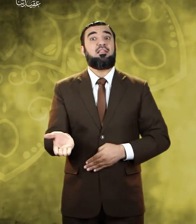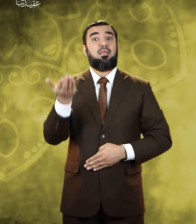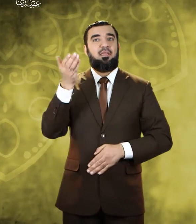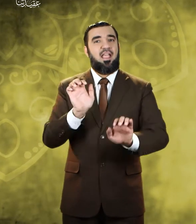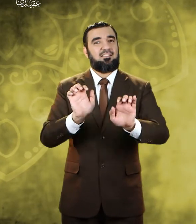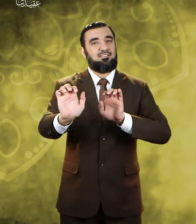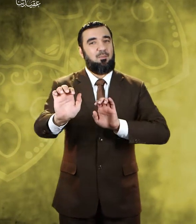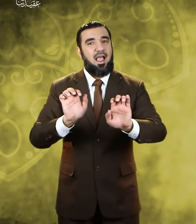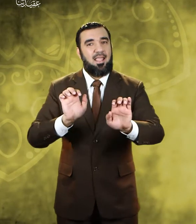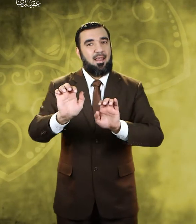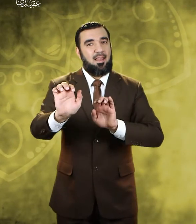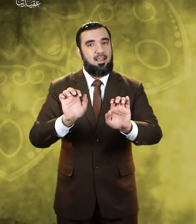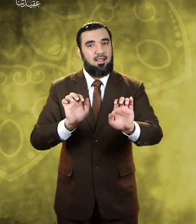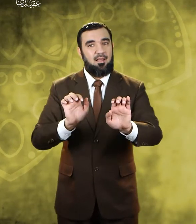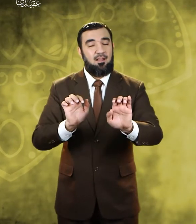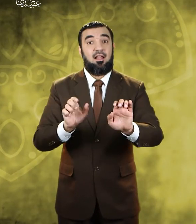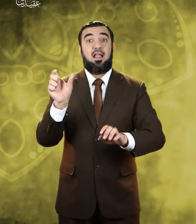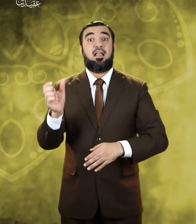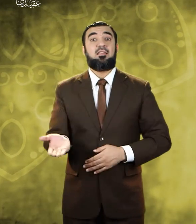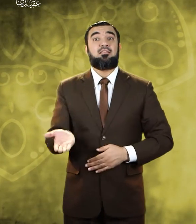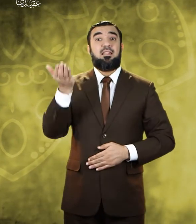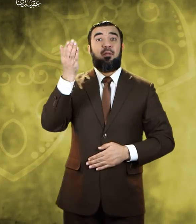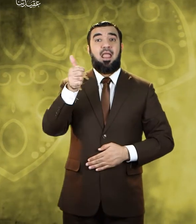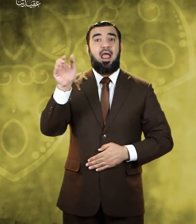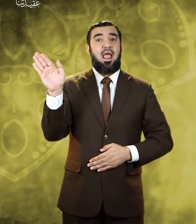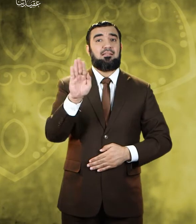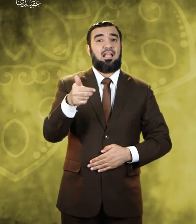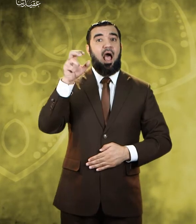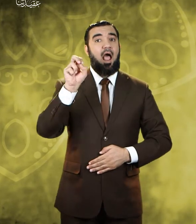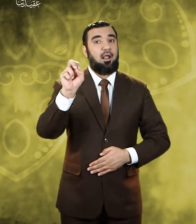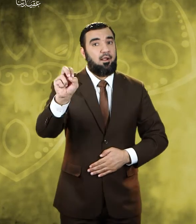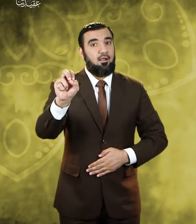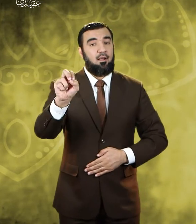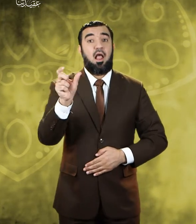وإسماعيل وإسحاق